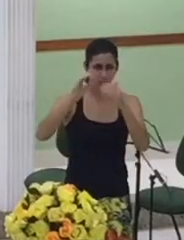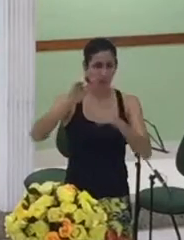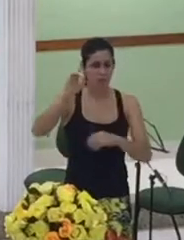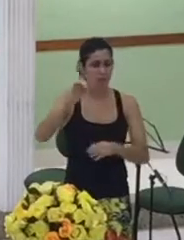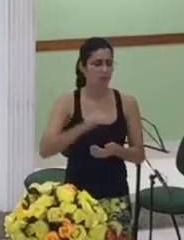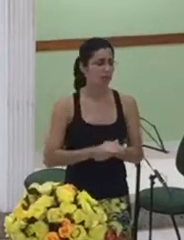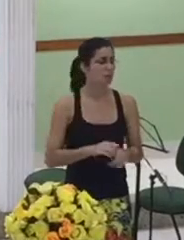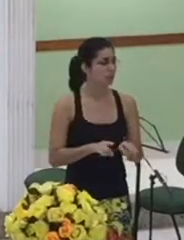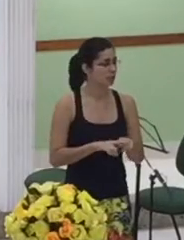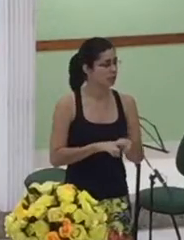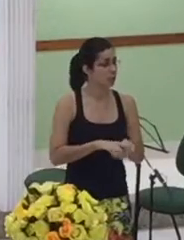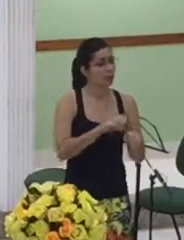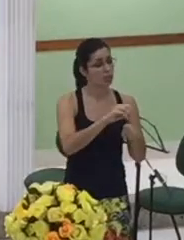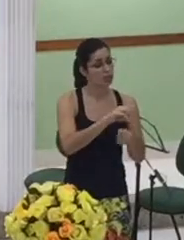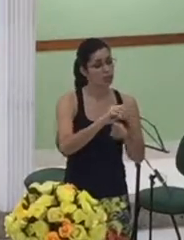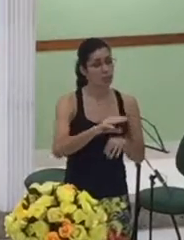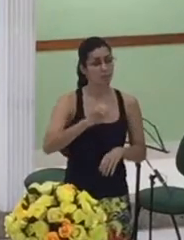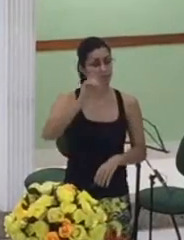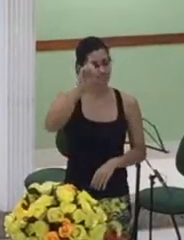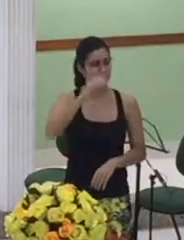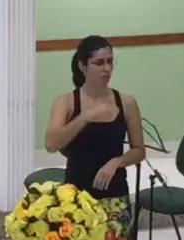são mulheres que são exemplos para nós